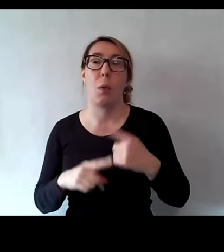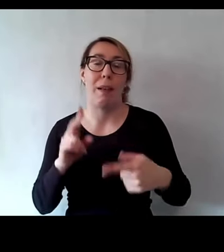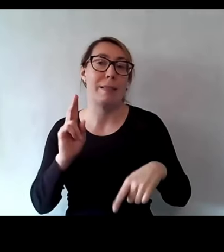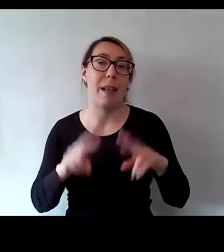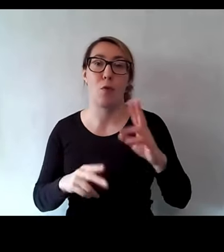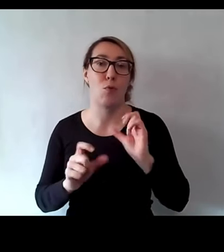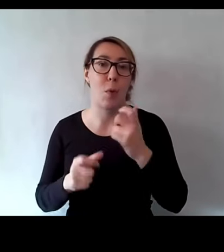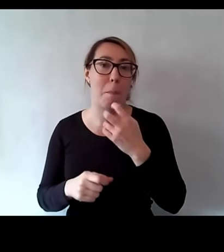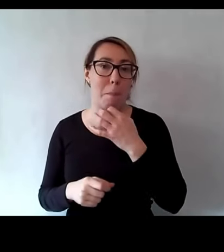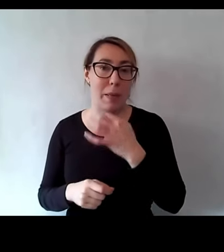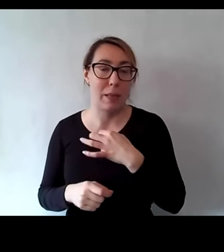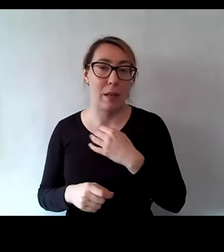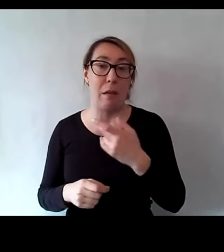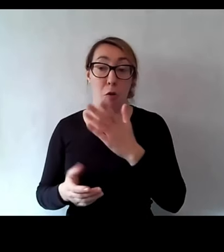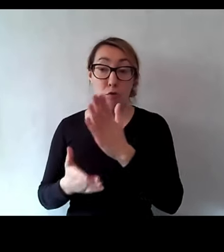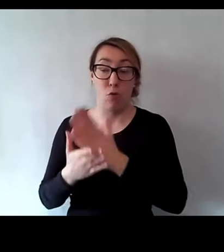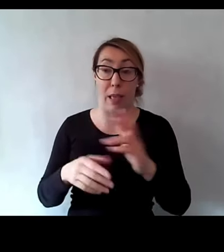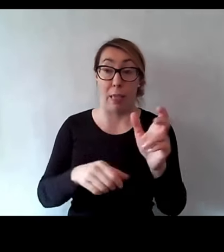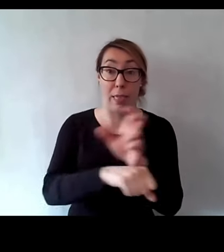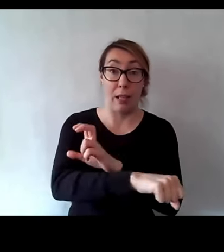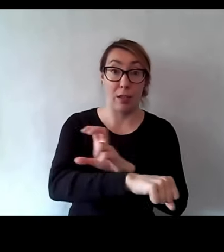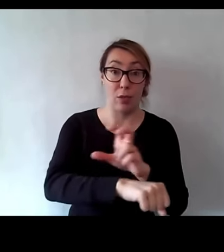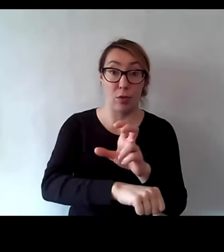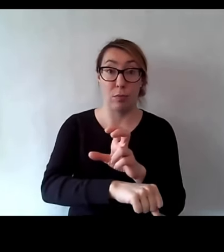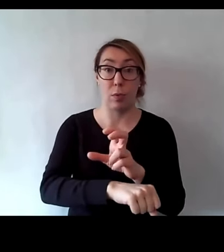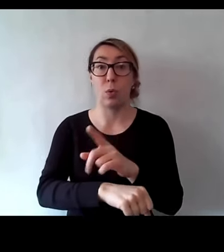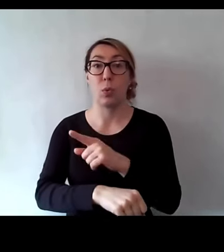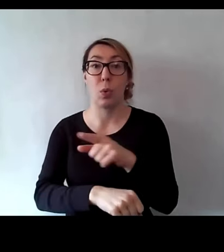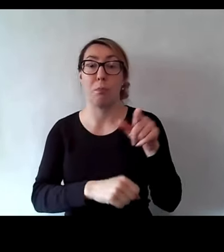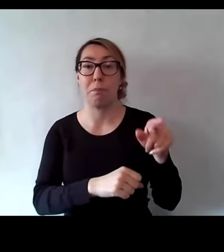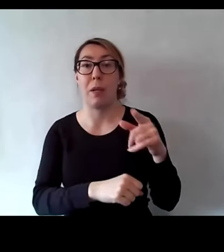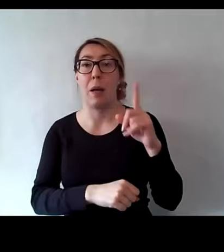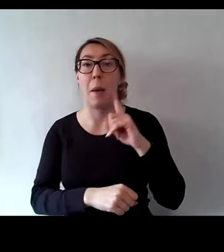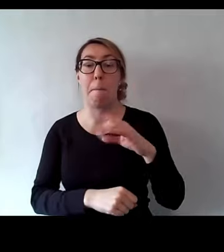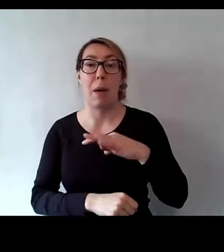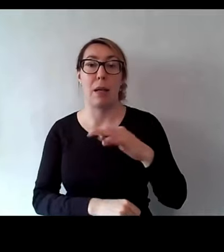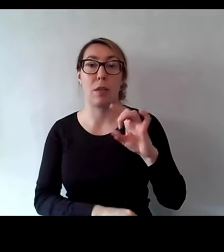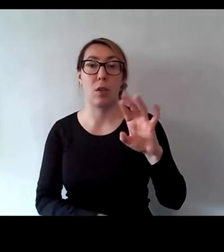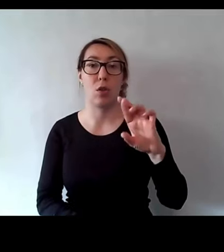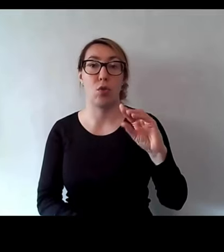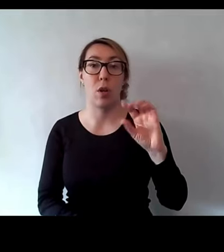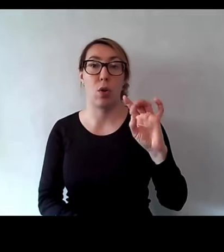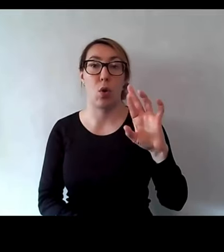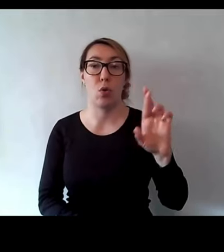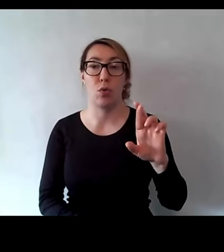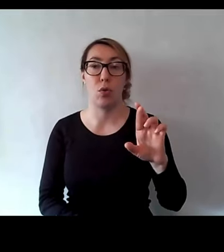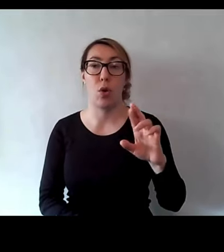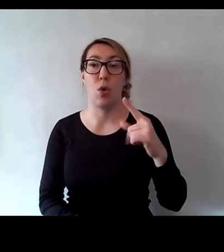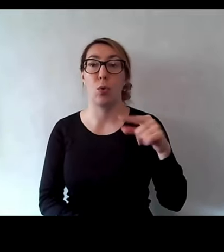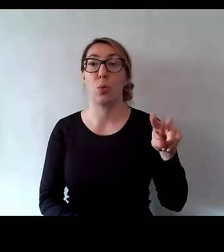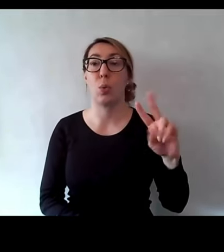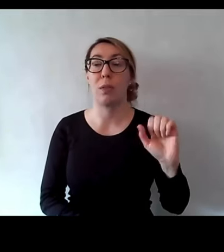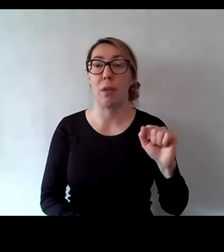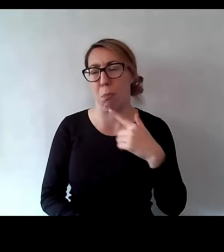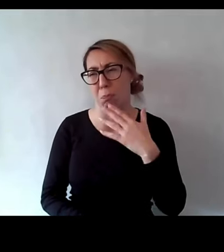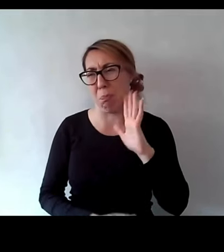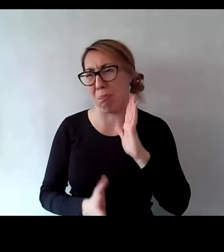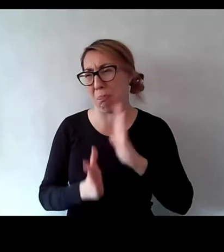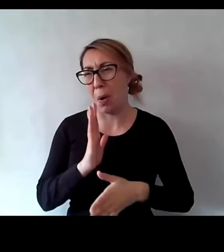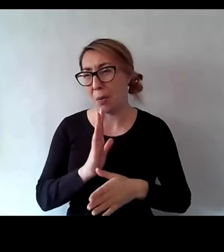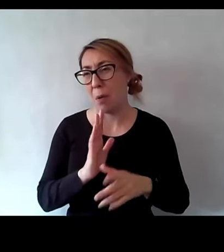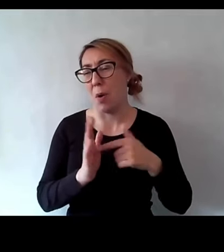pytasz o tą część techniczną, to myślę, że pan Grzegorz Duda powiedziałby, że no nic prostszego, bo robiliśmy